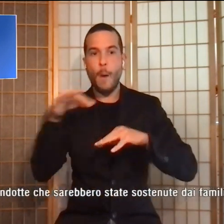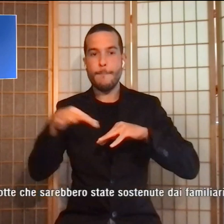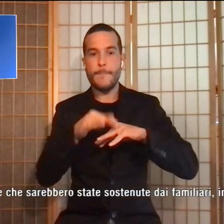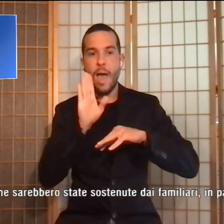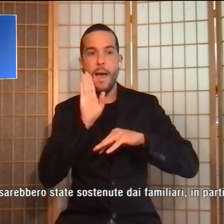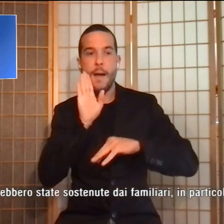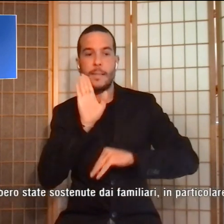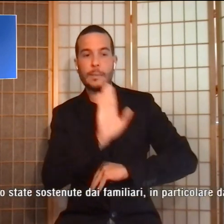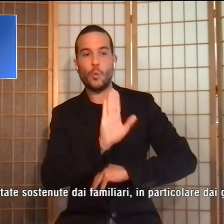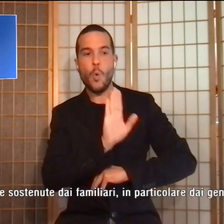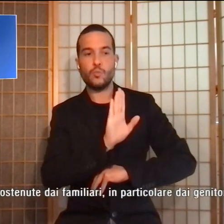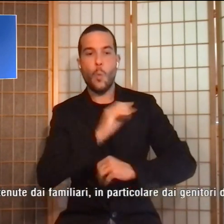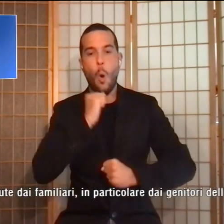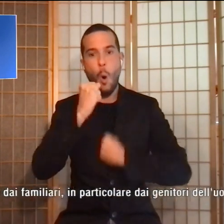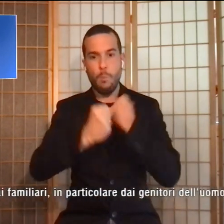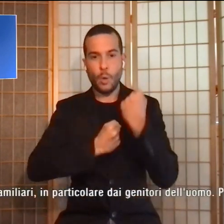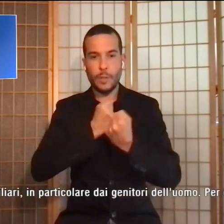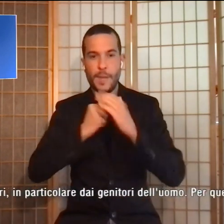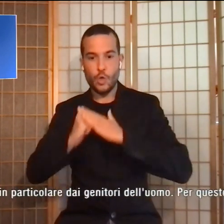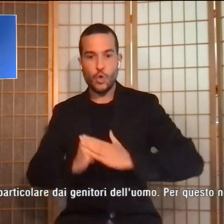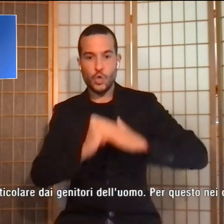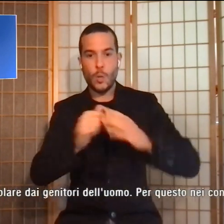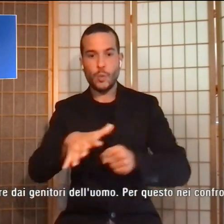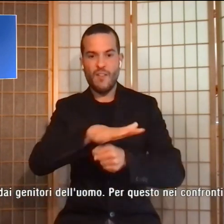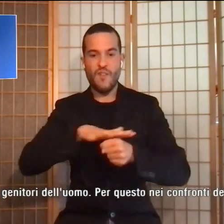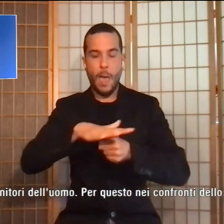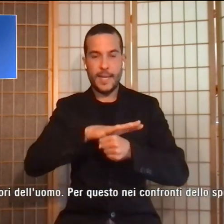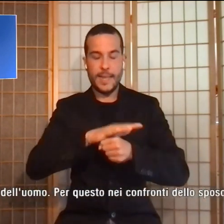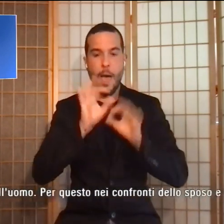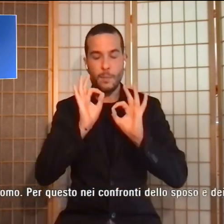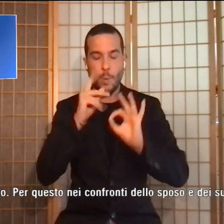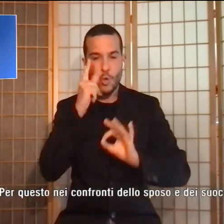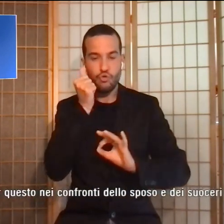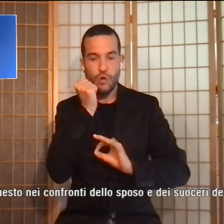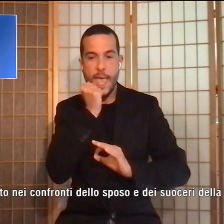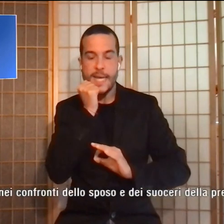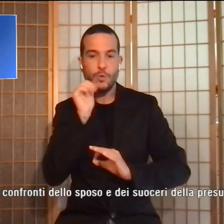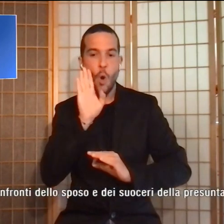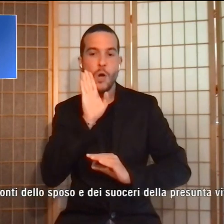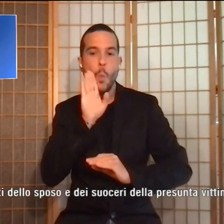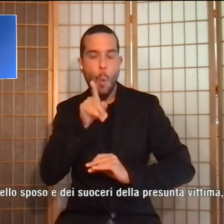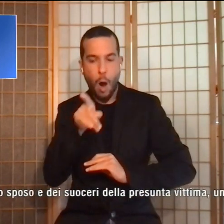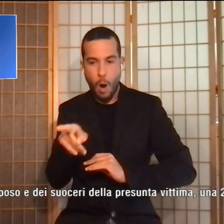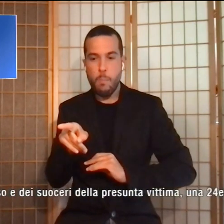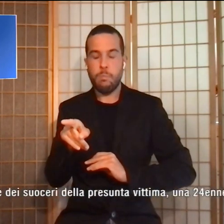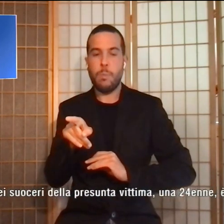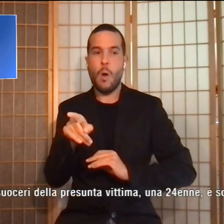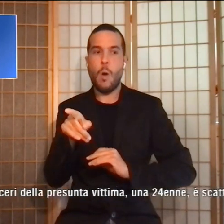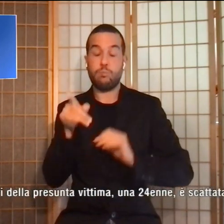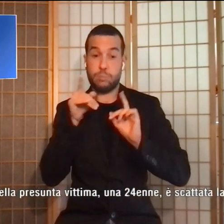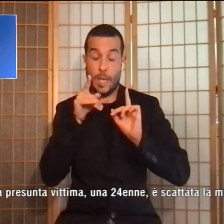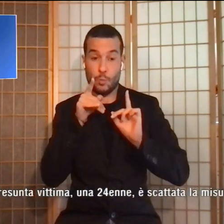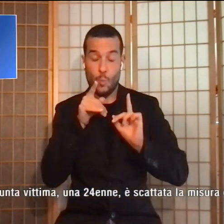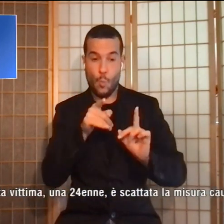state sostenute dai familiari in particolare dai genitori dell'uomo. Per questo nei confronti dello